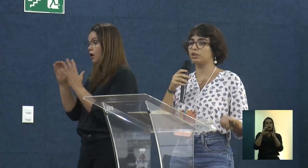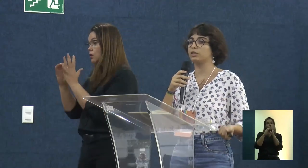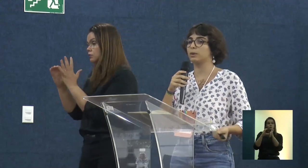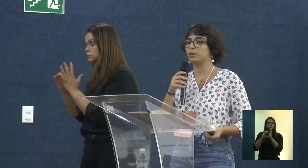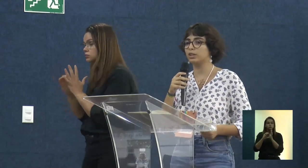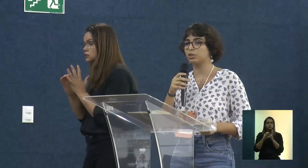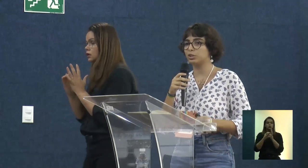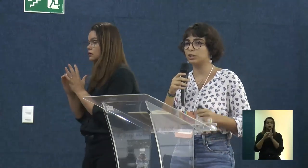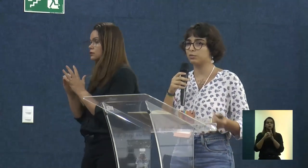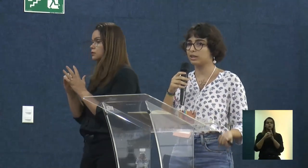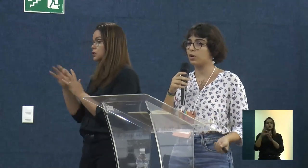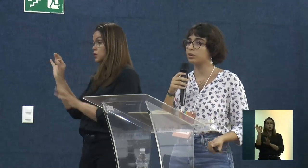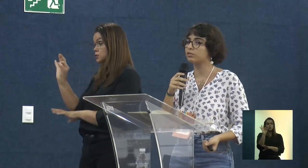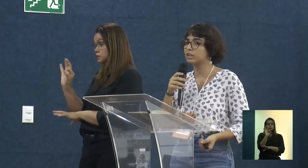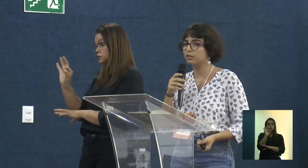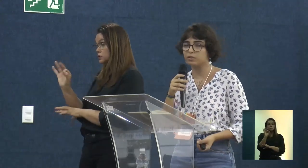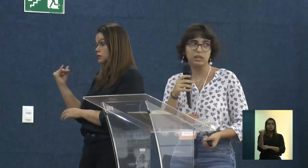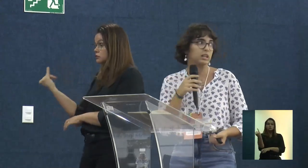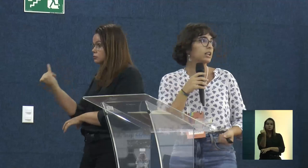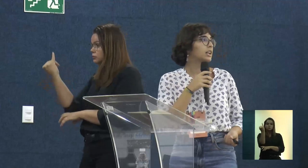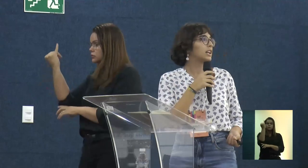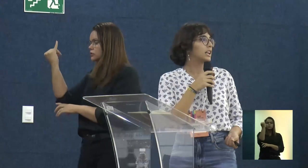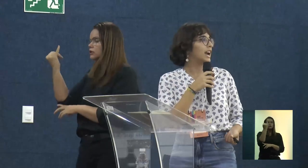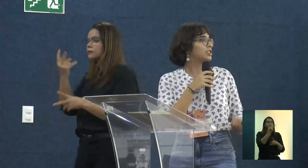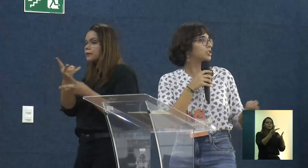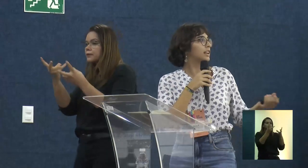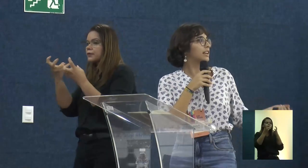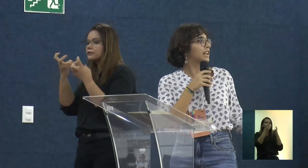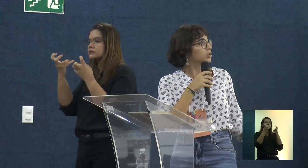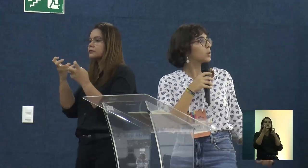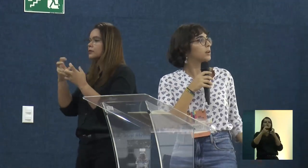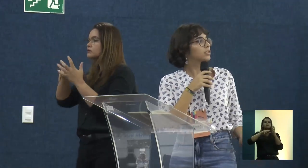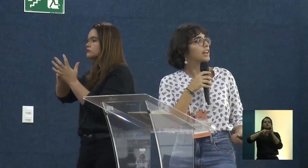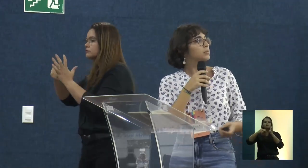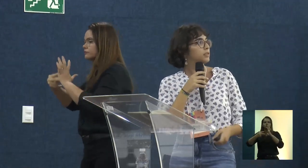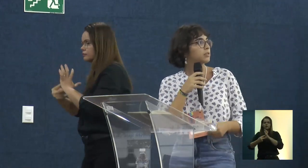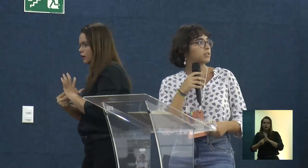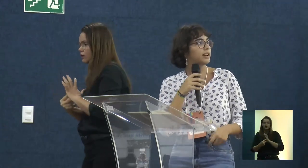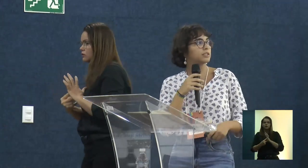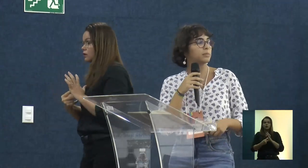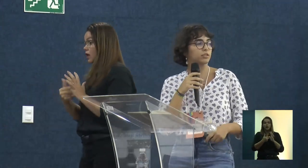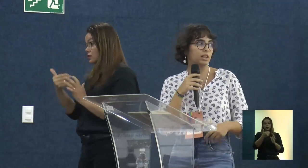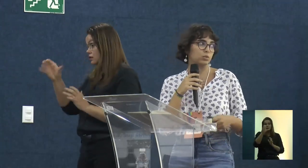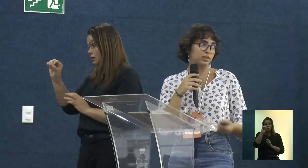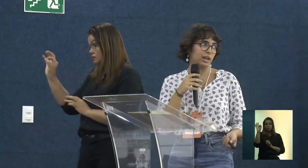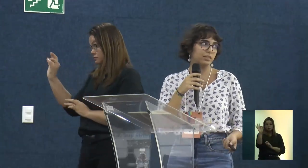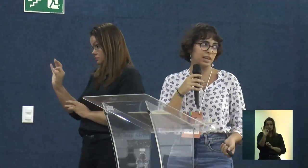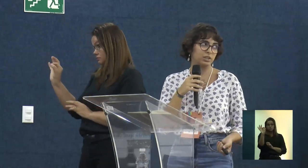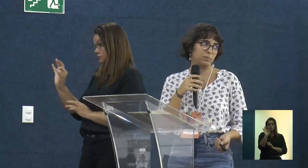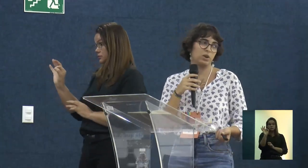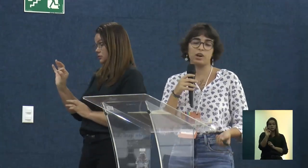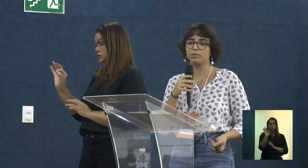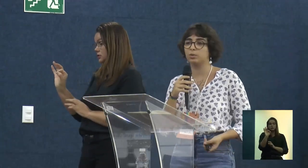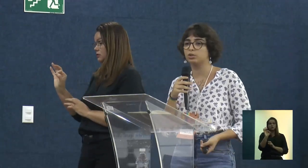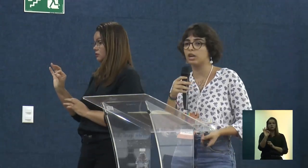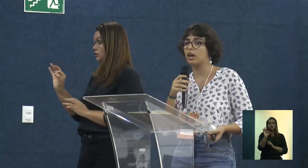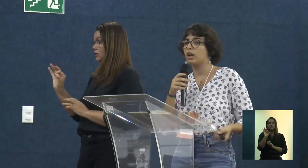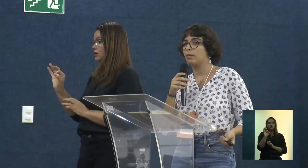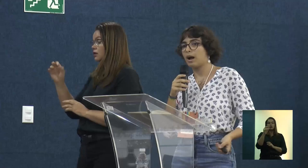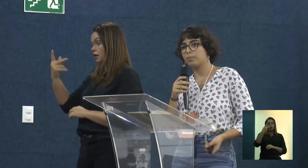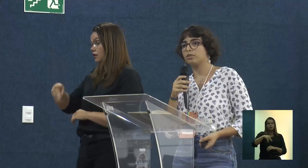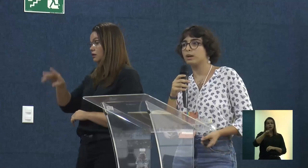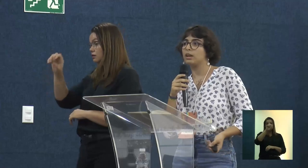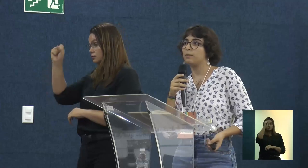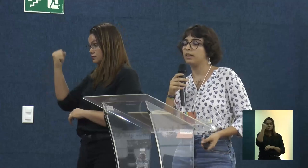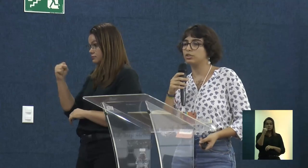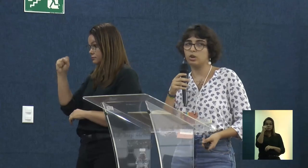importantes para poder a gente identificar o que isso significa. E aí a gente tem que, em números, 10% do déficit habitacional no estado de Sergipe corresponde a